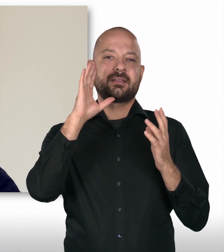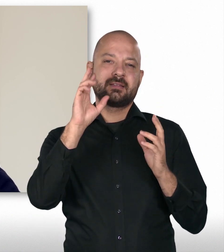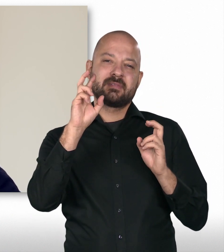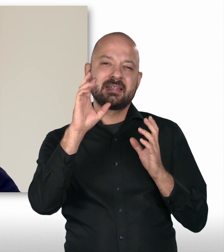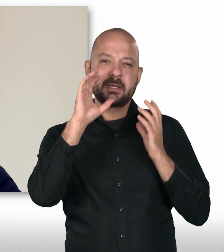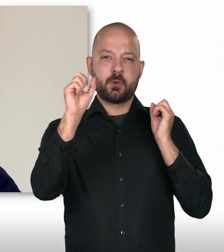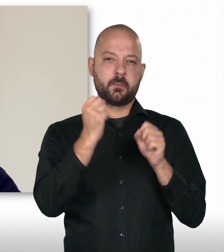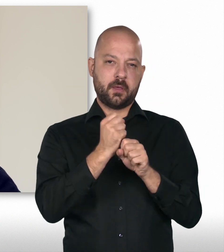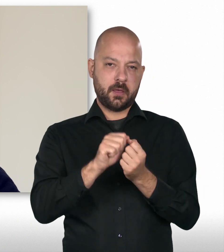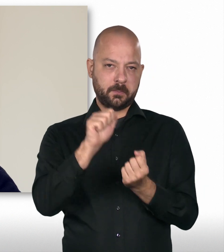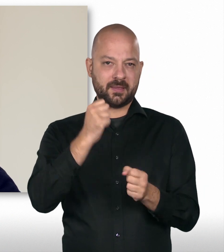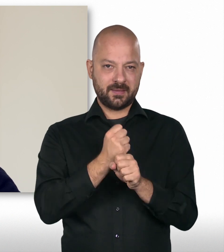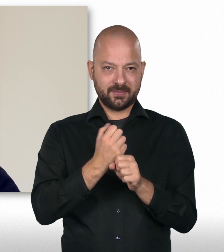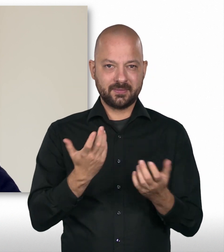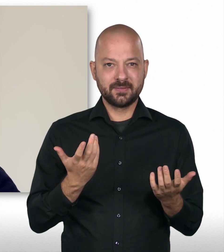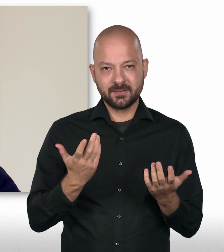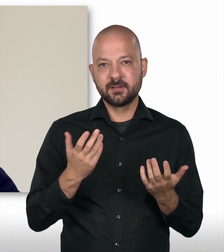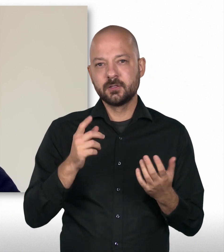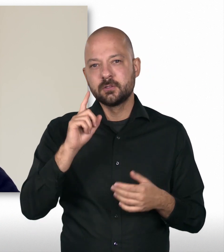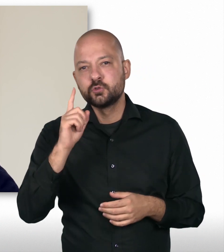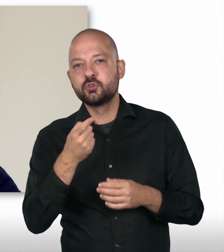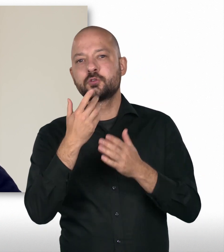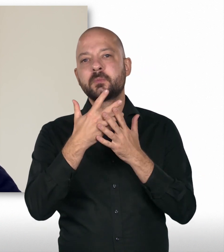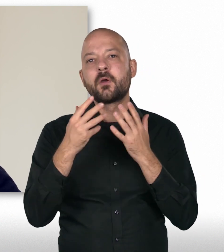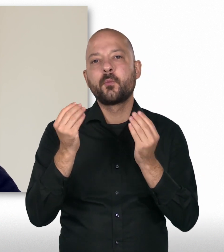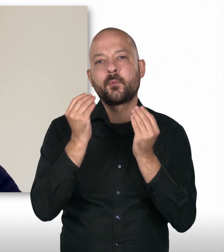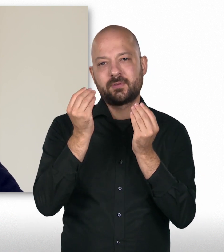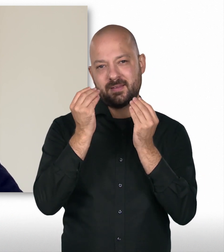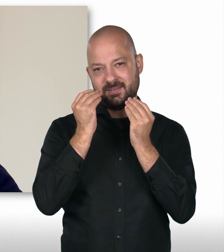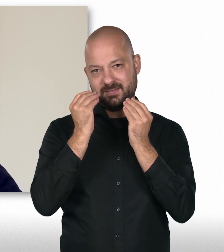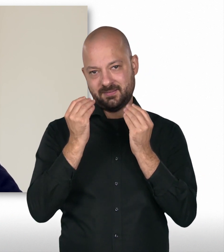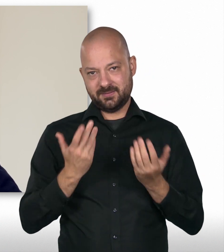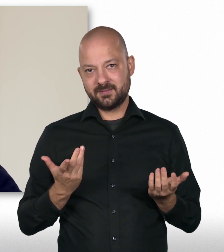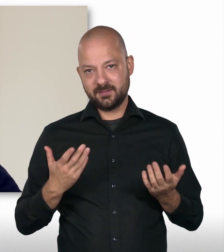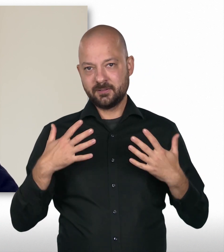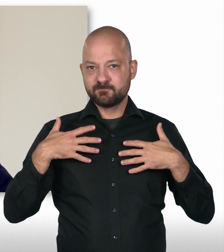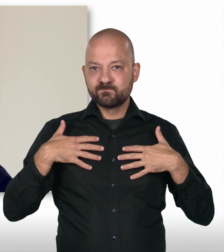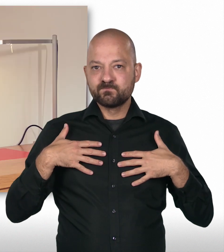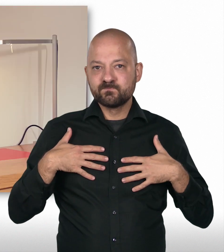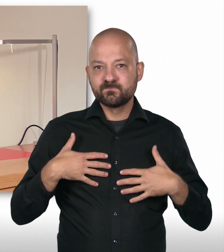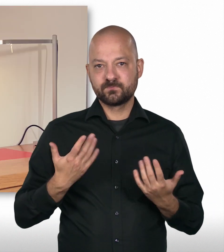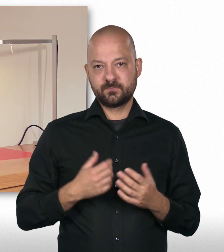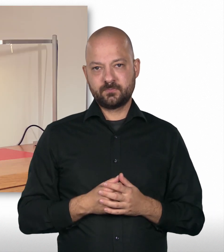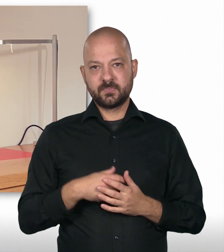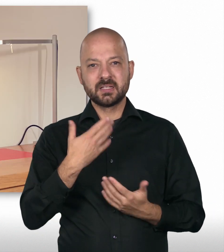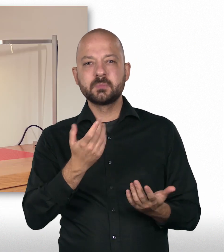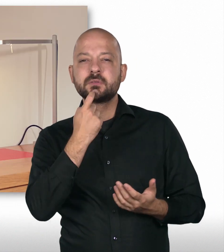bisschen eine Diplomarbeit, Zeit für Diplomarbeit, die man da schreibt. Genau, und noch ein bisschen Sprachunterricht und